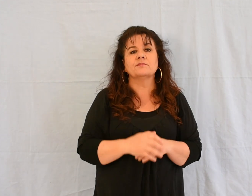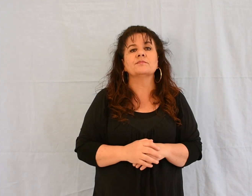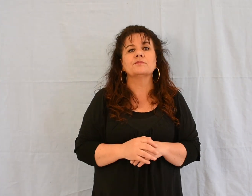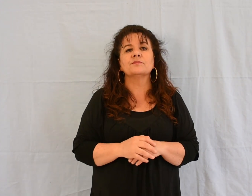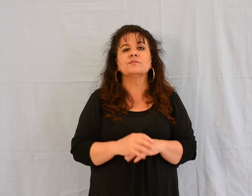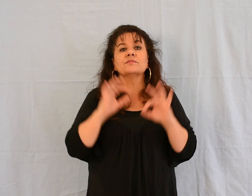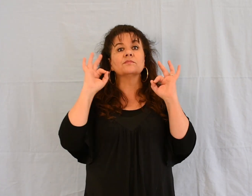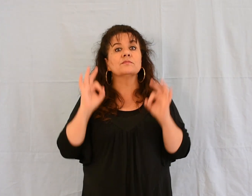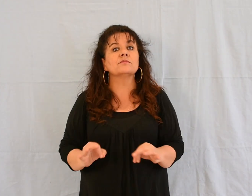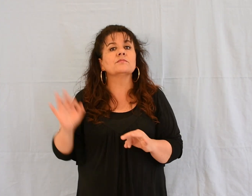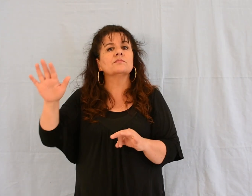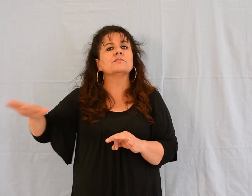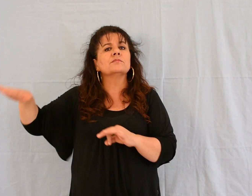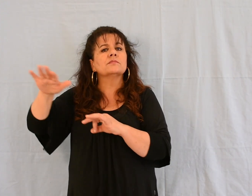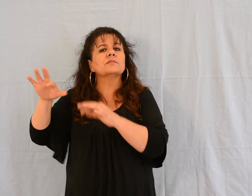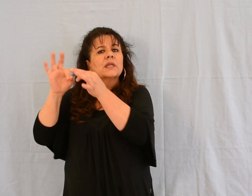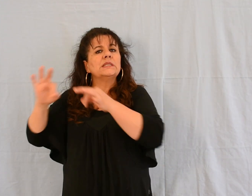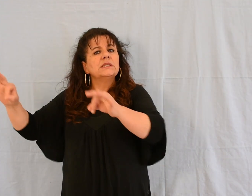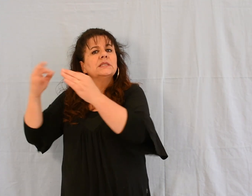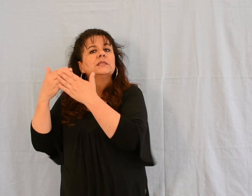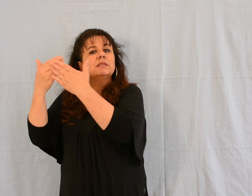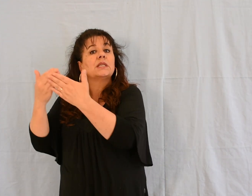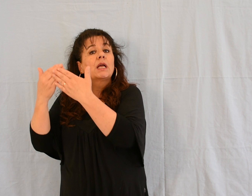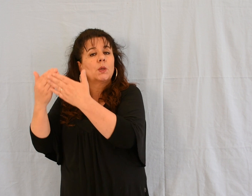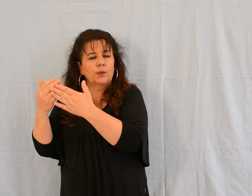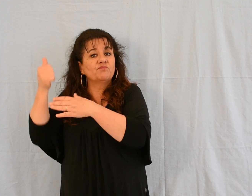Arrive un des chefs de synagogue, nommé Jaïr.